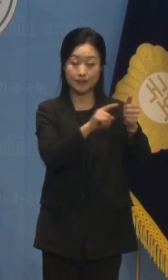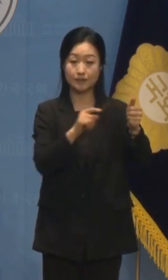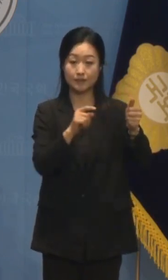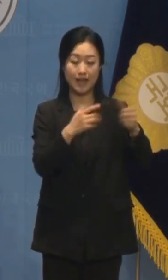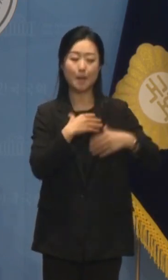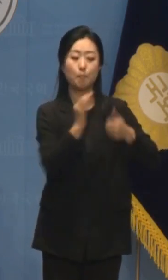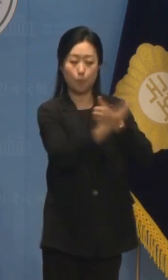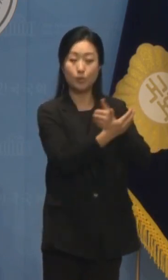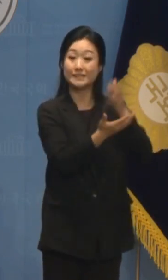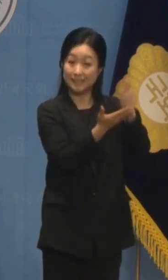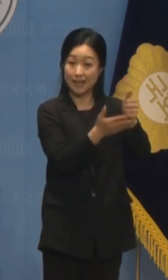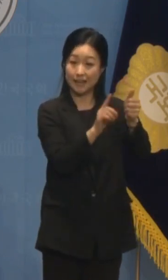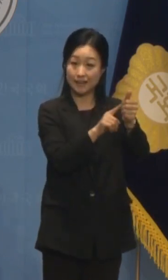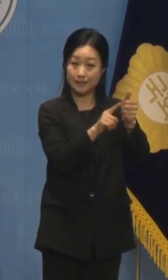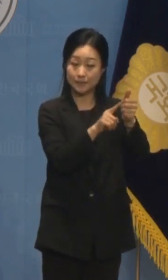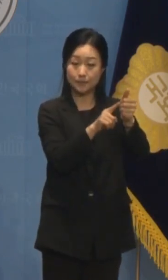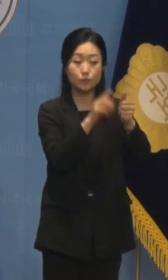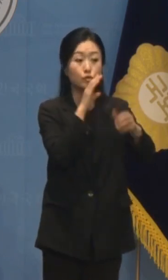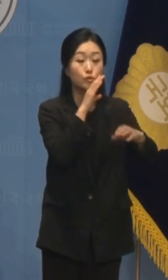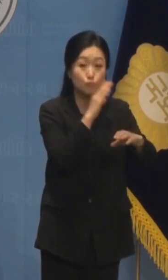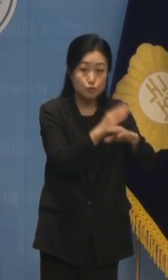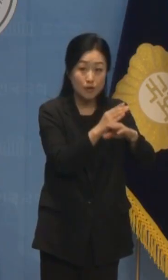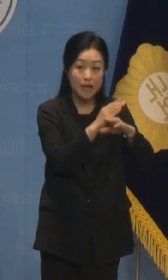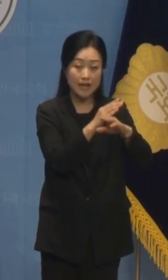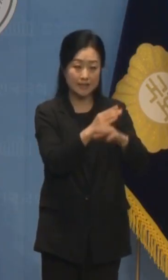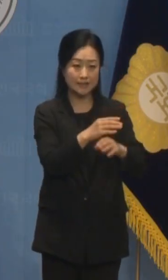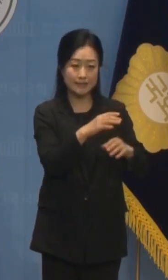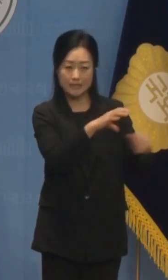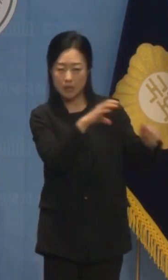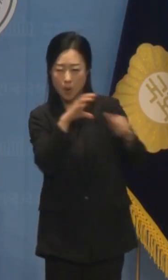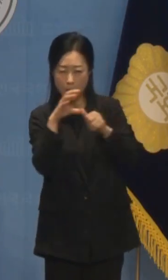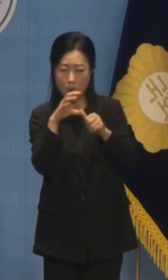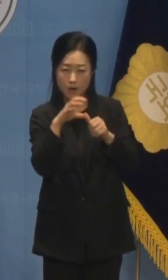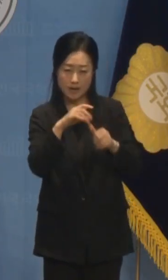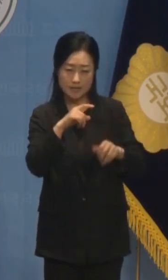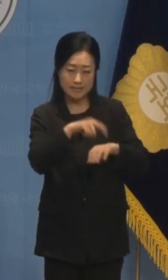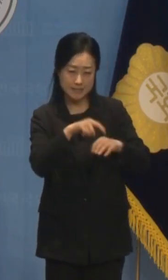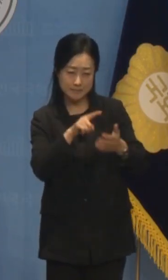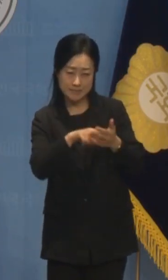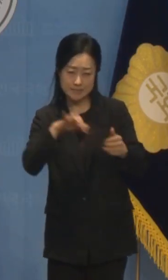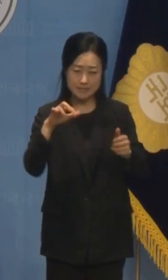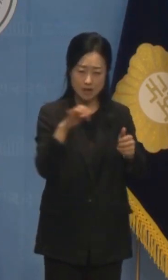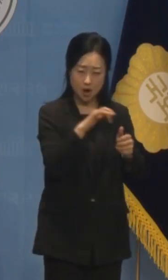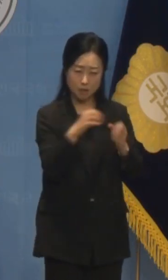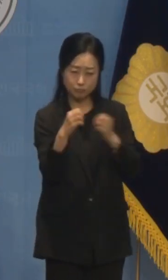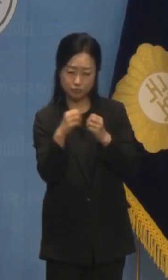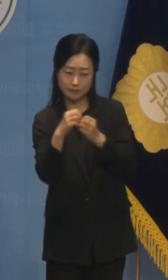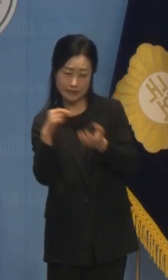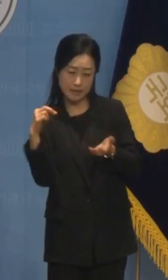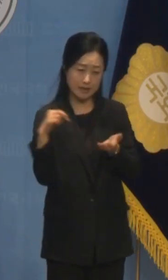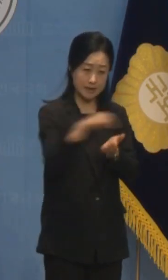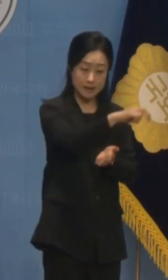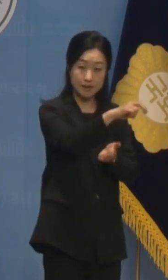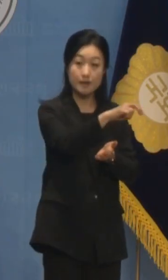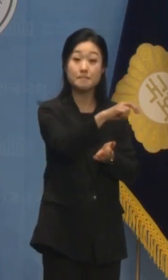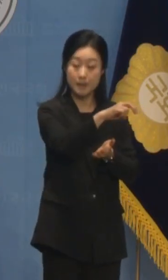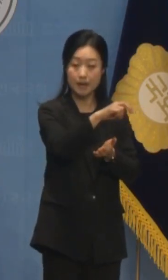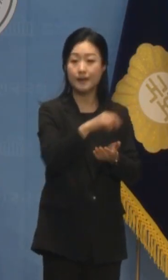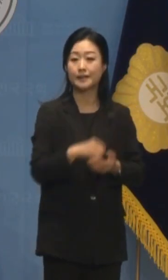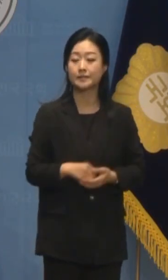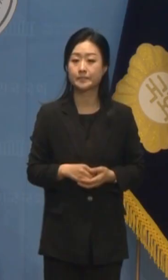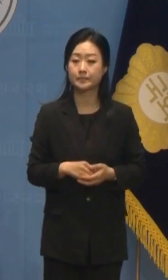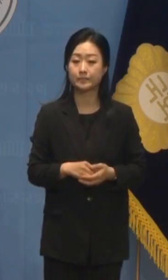북괴군 폭격 심리전 활용을 논의하는 문자메시지가 포착됐습니다.